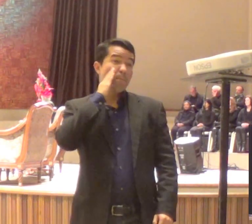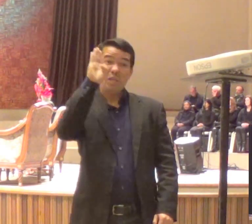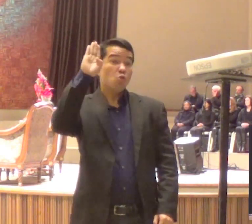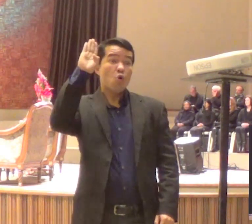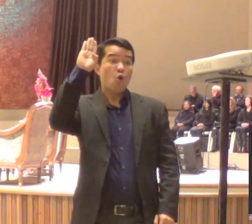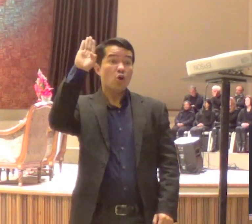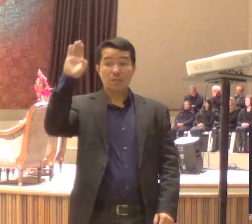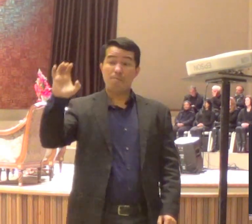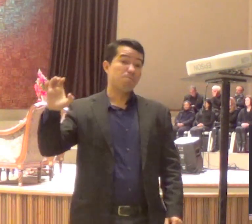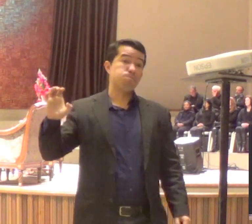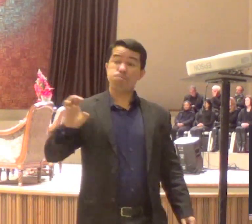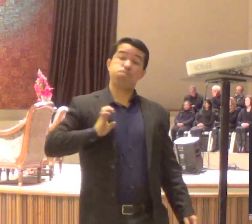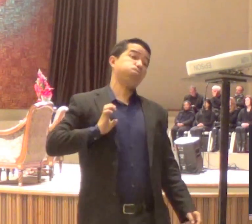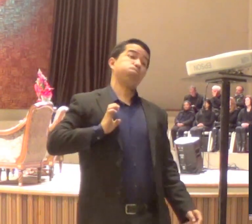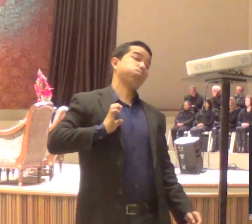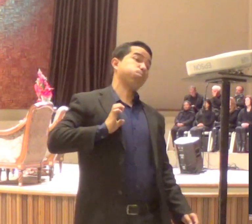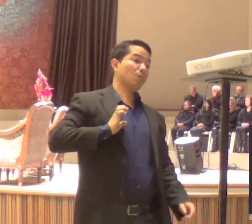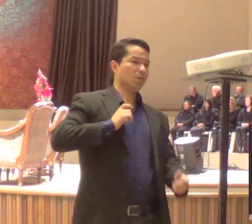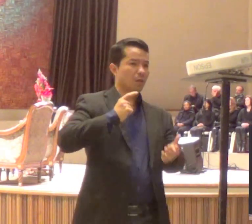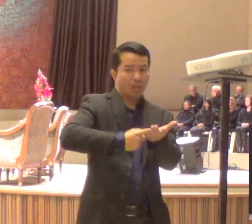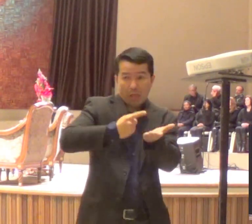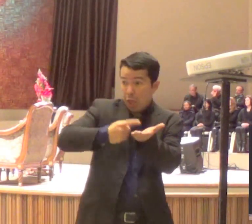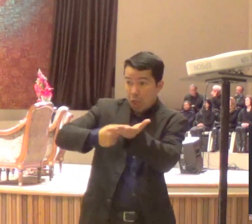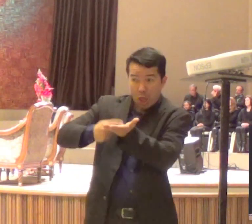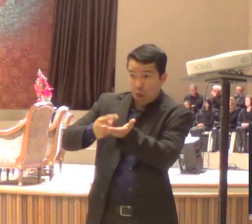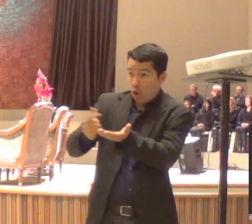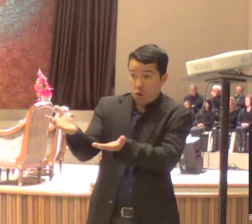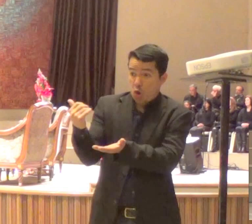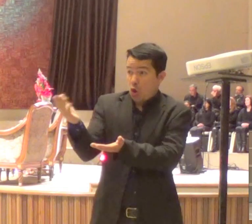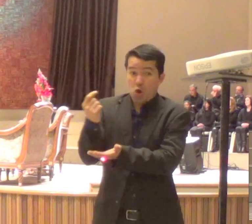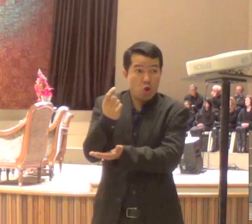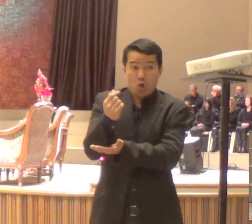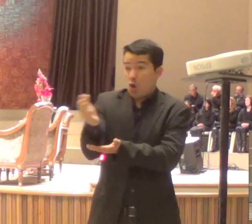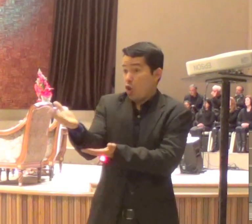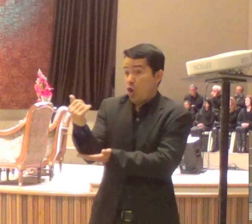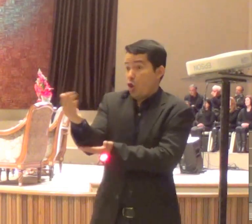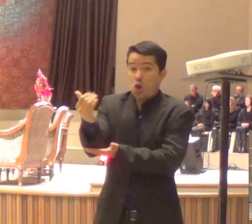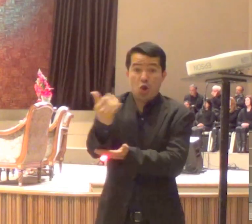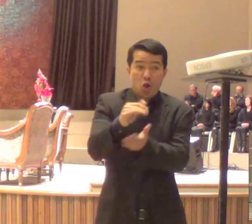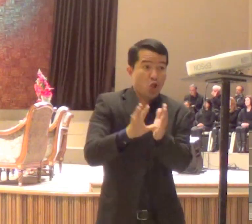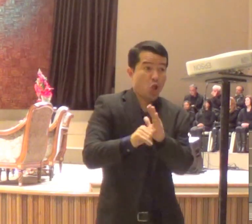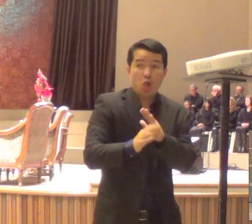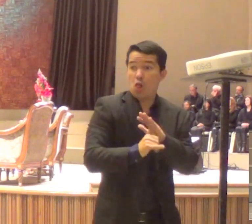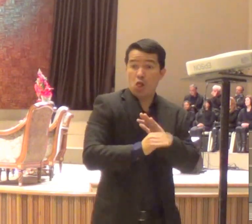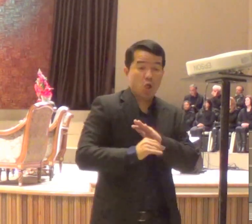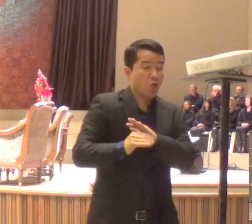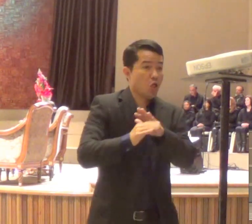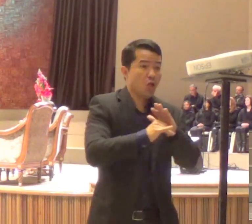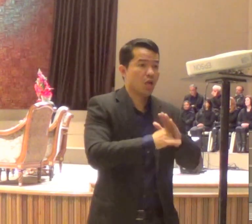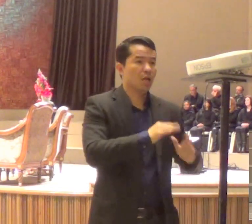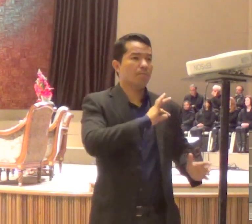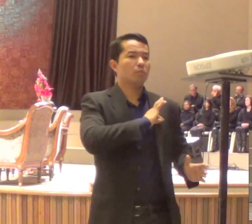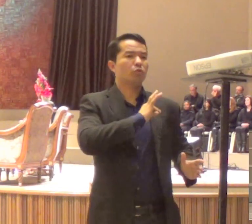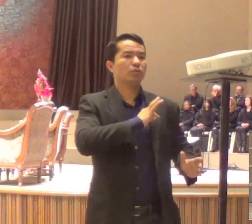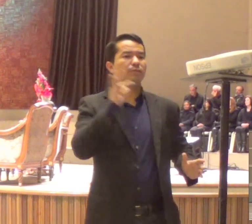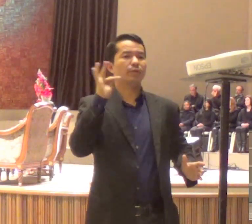Fazendo acordos sórdidos. Não, porque esse é o jeitão, essa é a maneira. Se a gente não fizer essas coisas, não